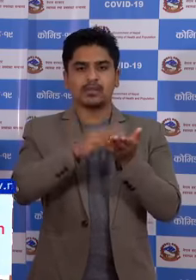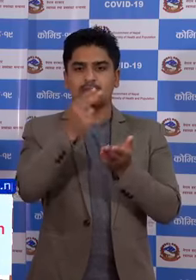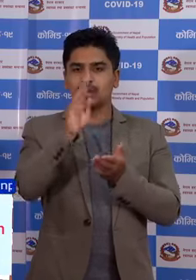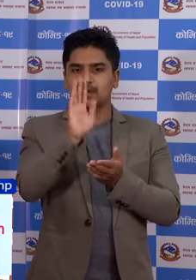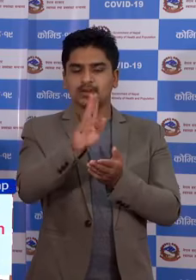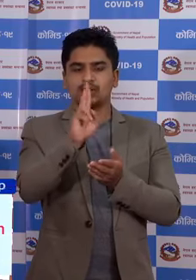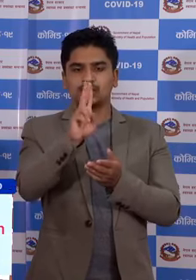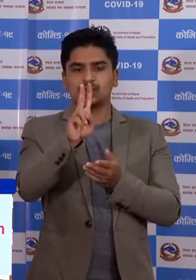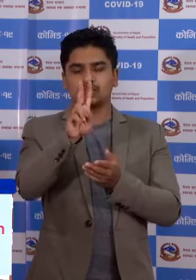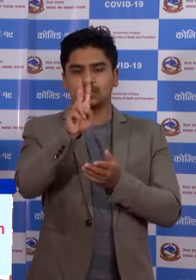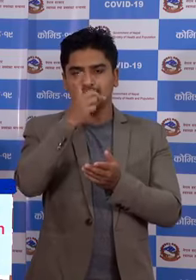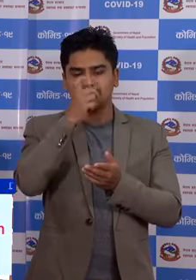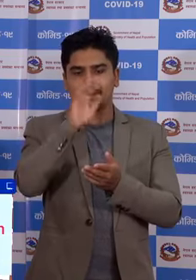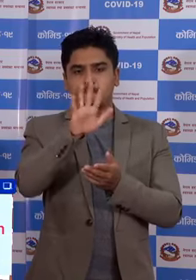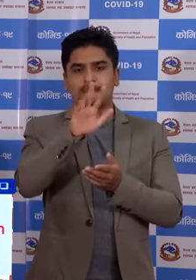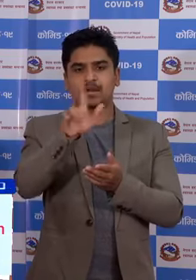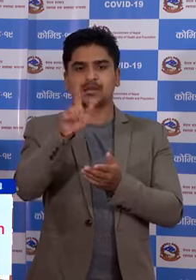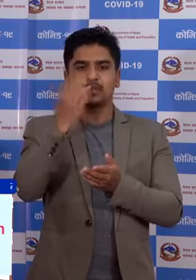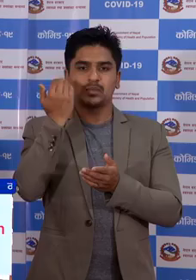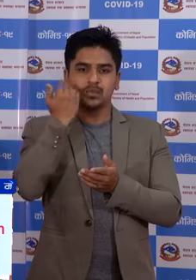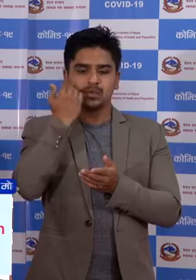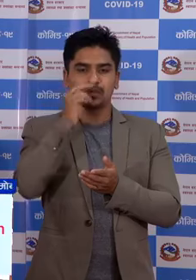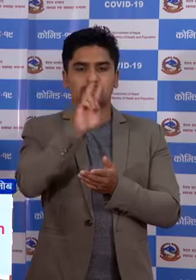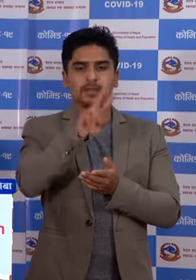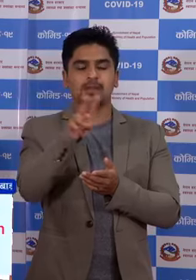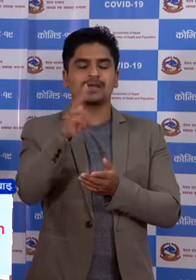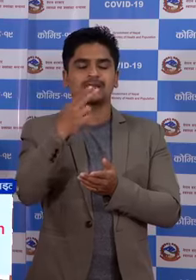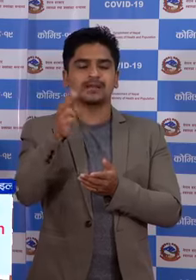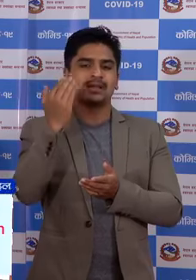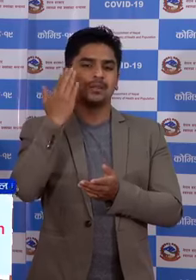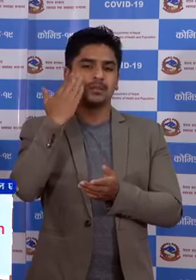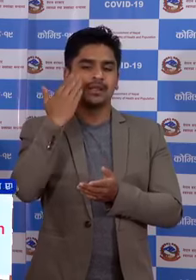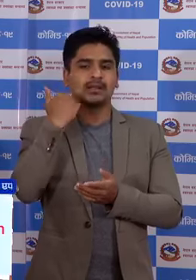छो तेस मद्दे 2,09 जन पूरुष र 22 जन मैला